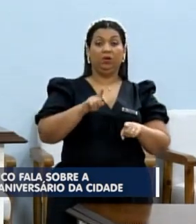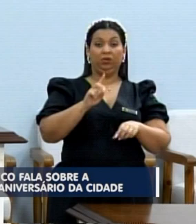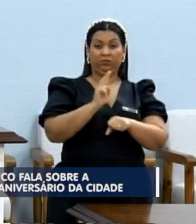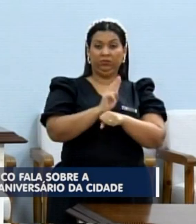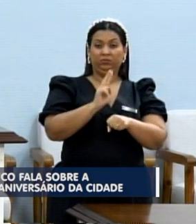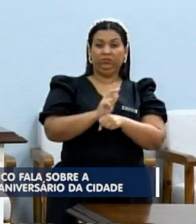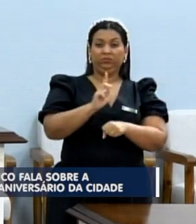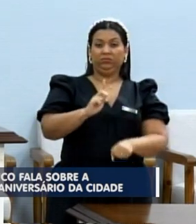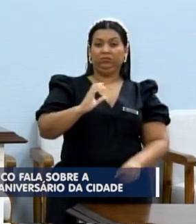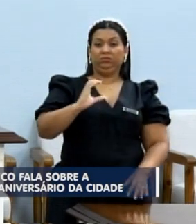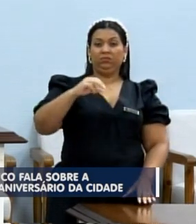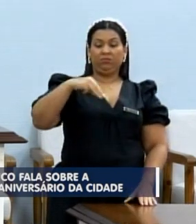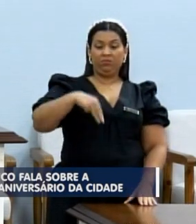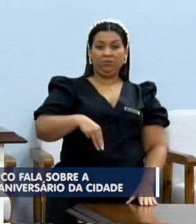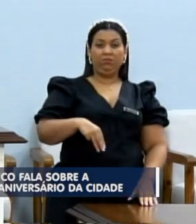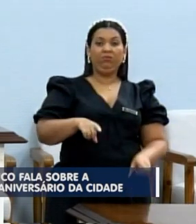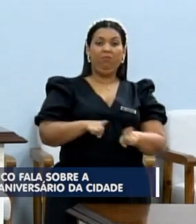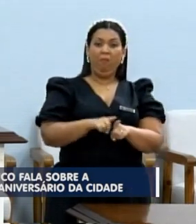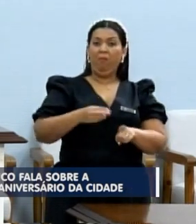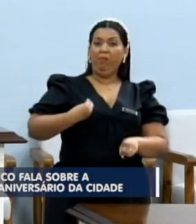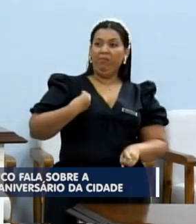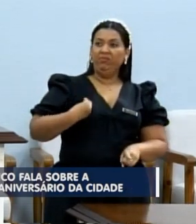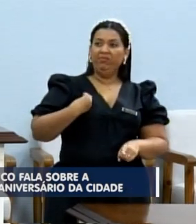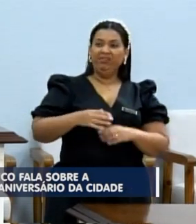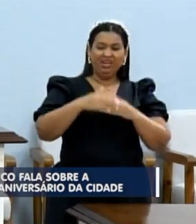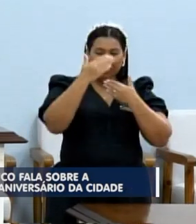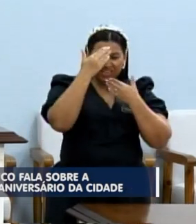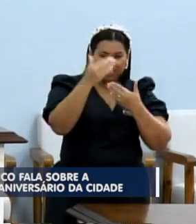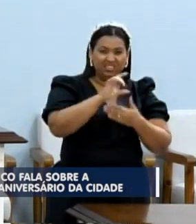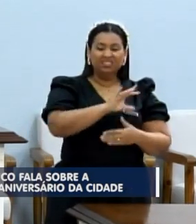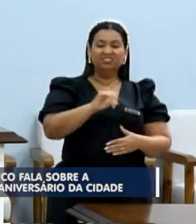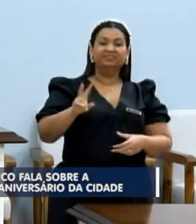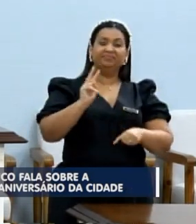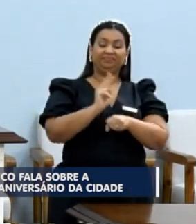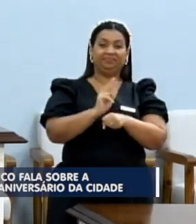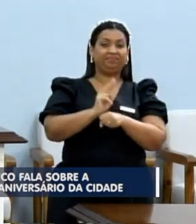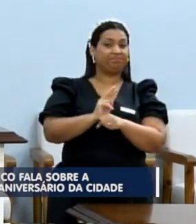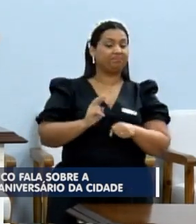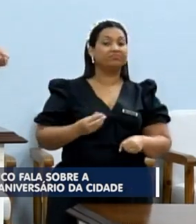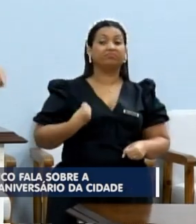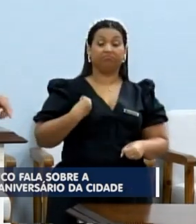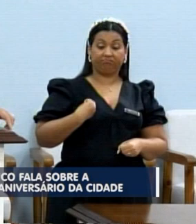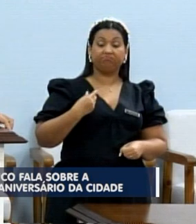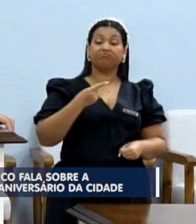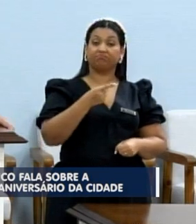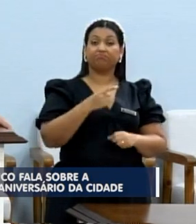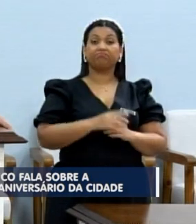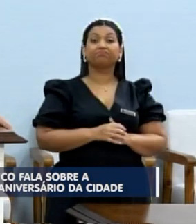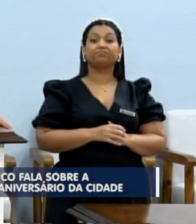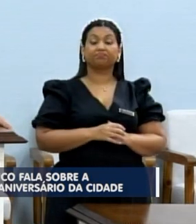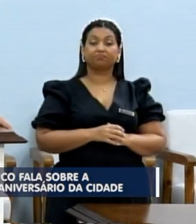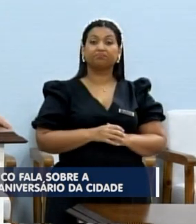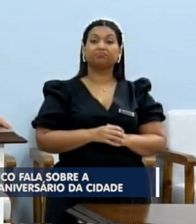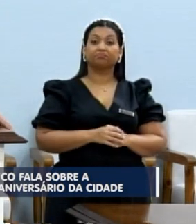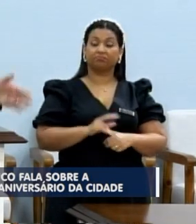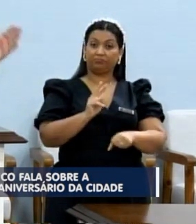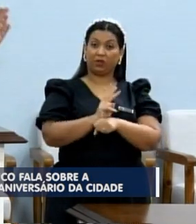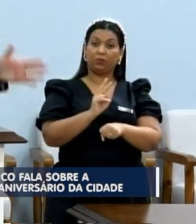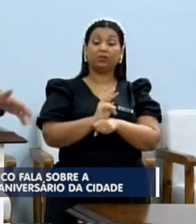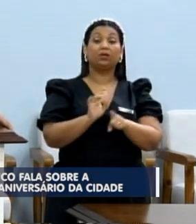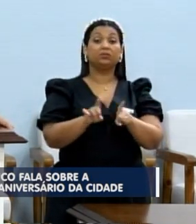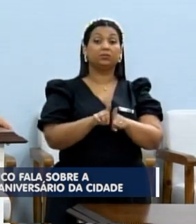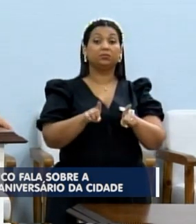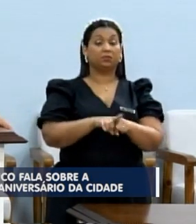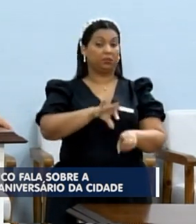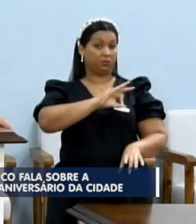Cornacchione, também teve presente. Agradecer a cada guarda, a cada GCM que esteve lá para preservar. E